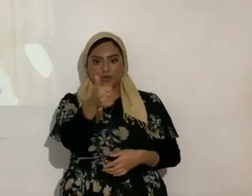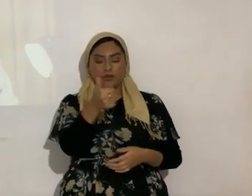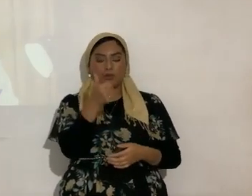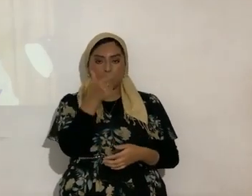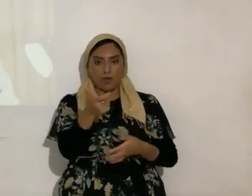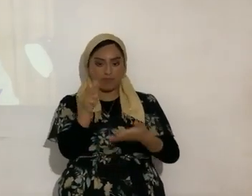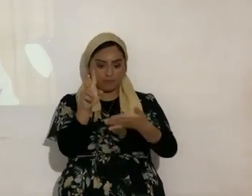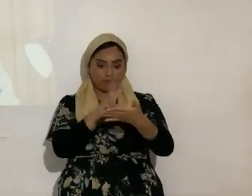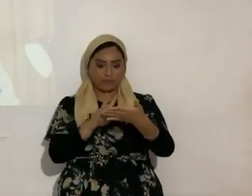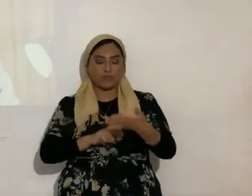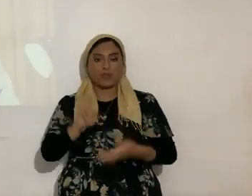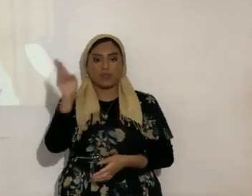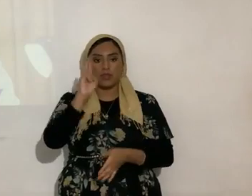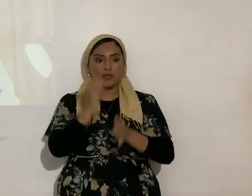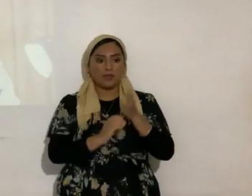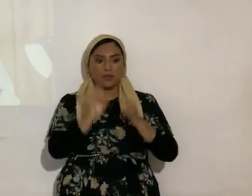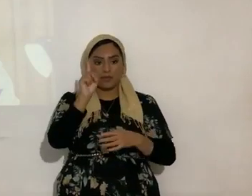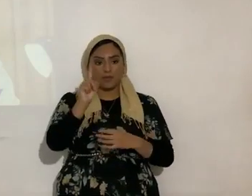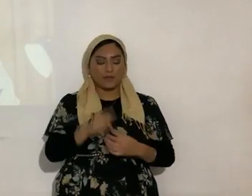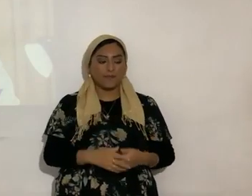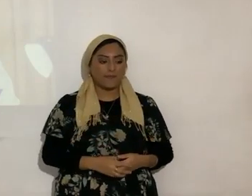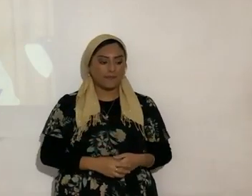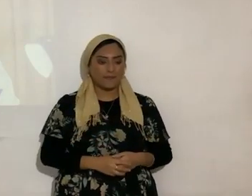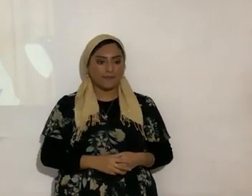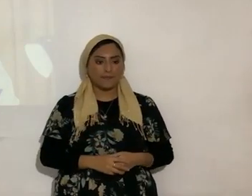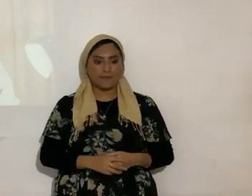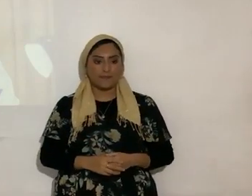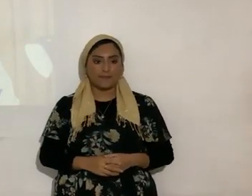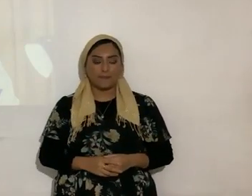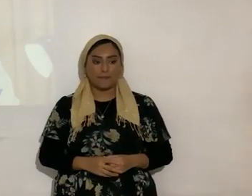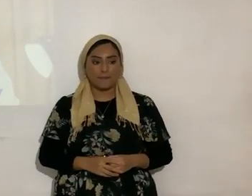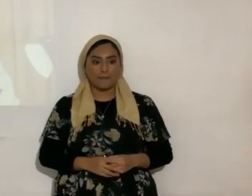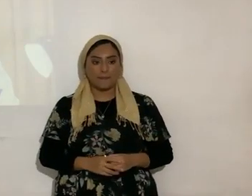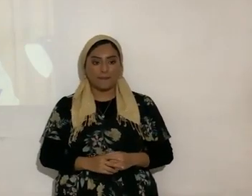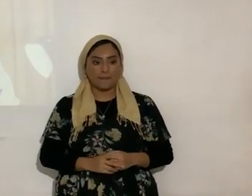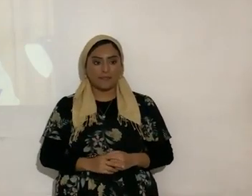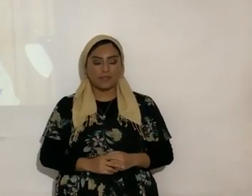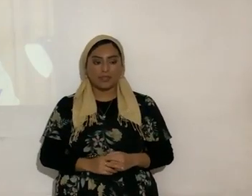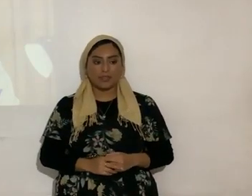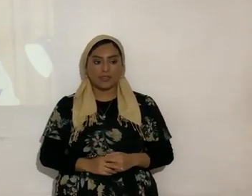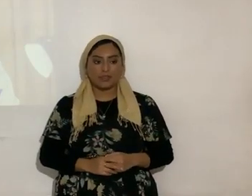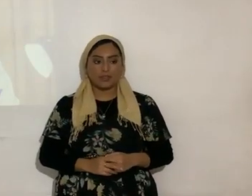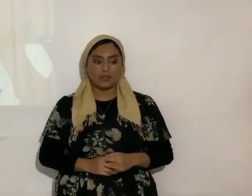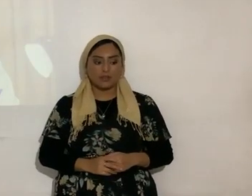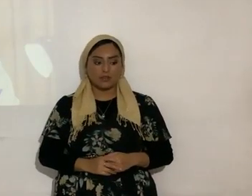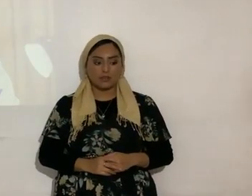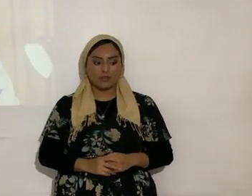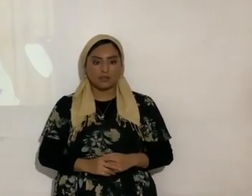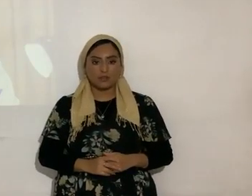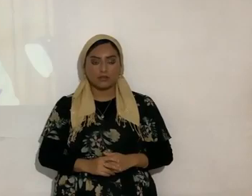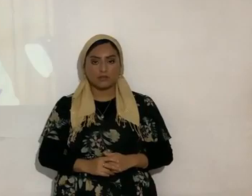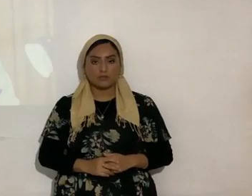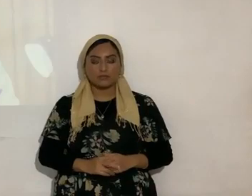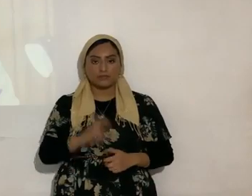acuerdo? Apocalipsis 1 ¿sí? aleluya 1 Apocalipsis 1